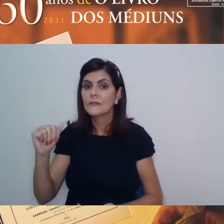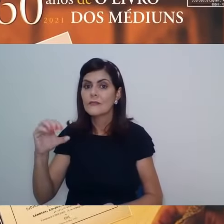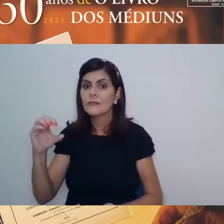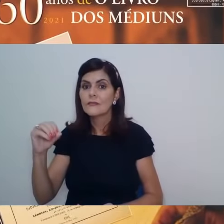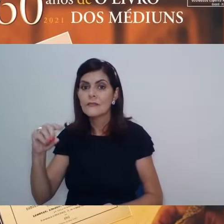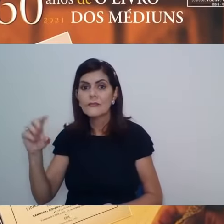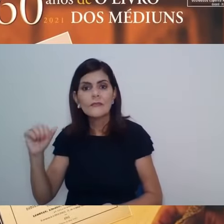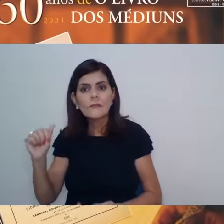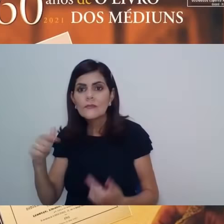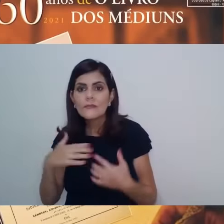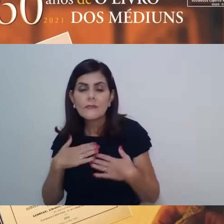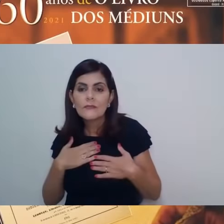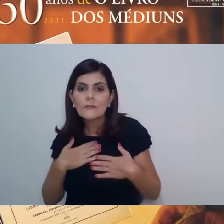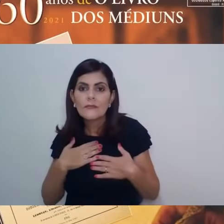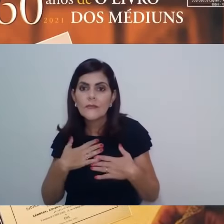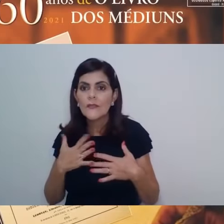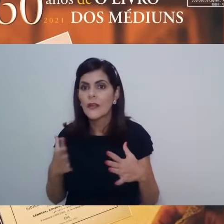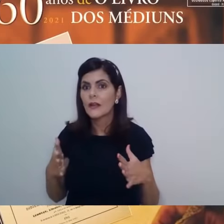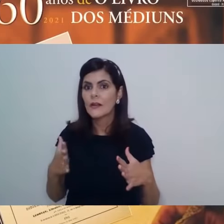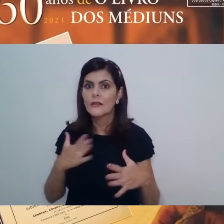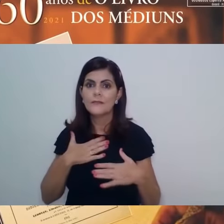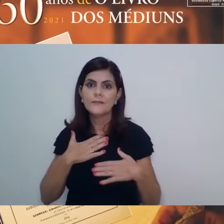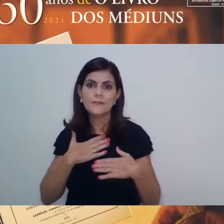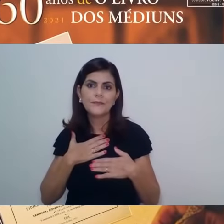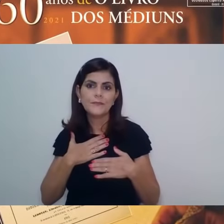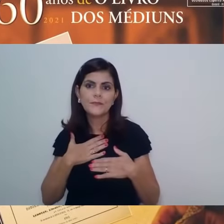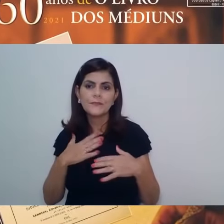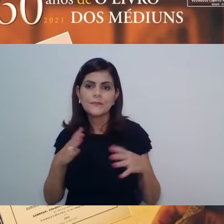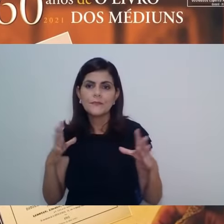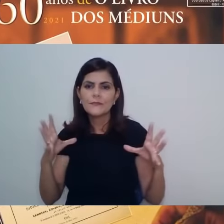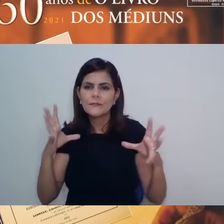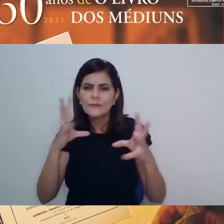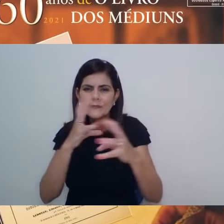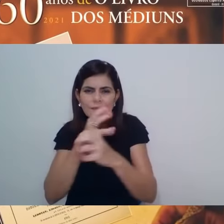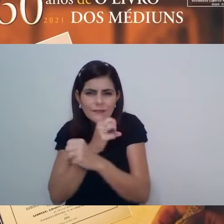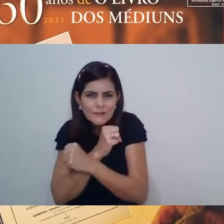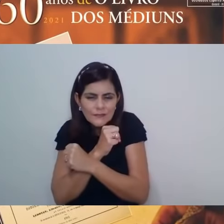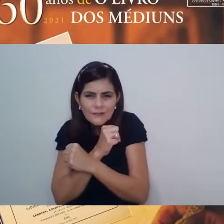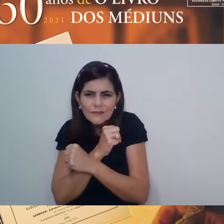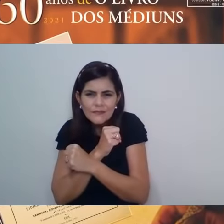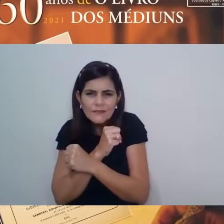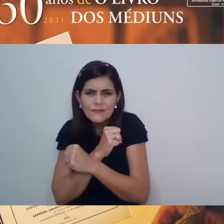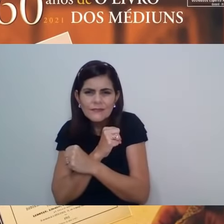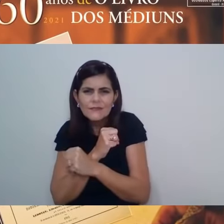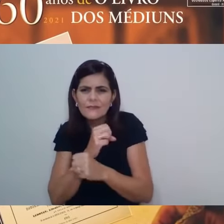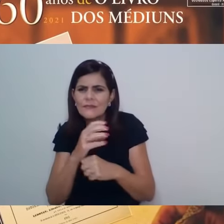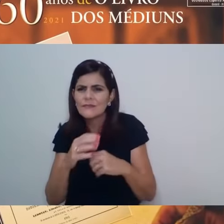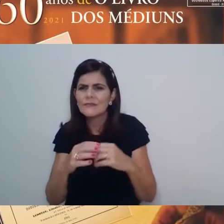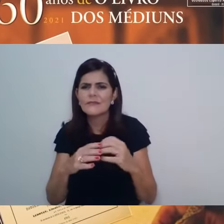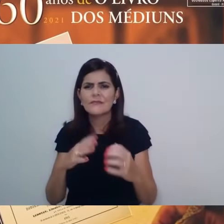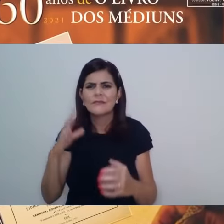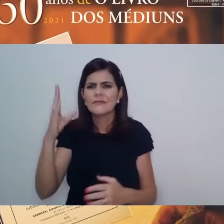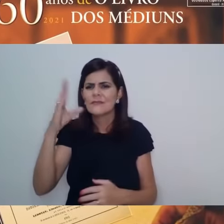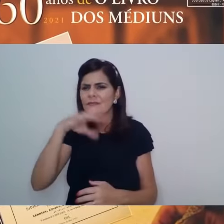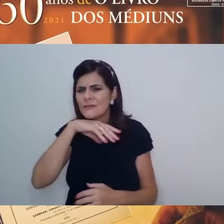autocondenação, de ficarmos presos ali como que numa areia movediça da culpa,